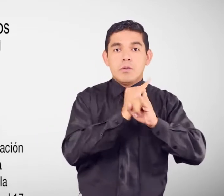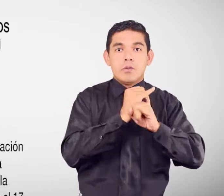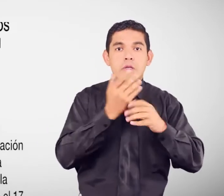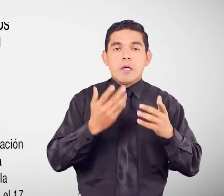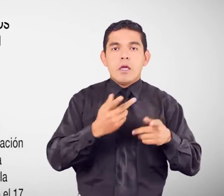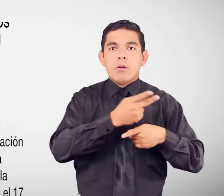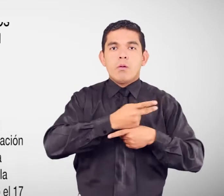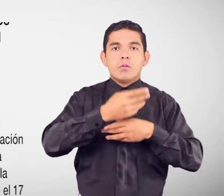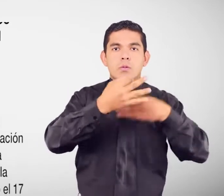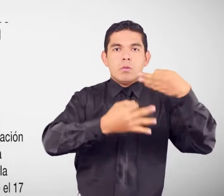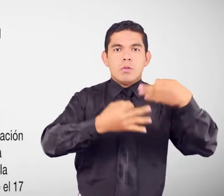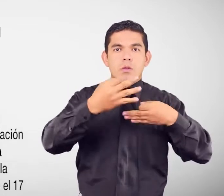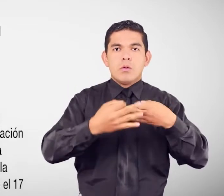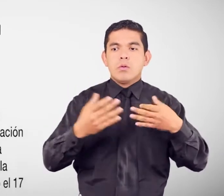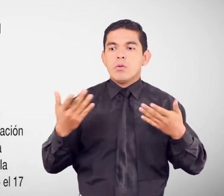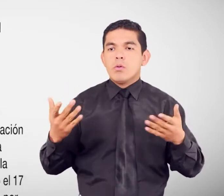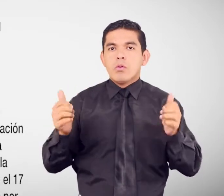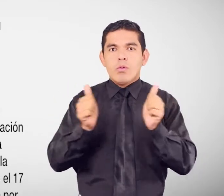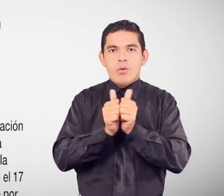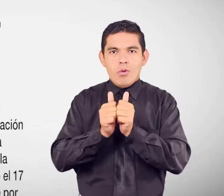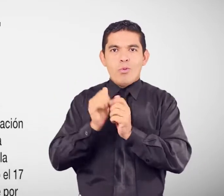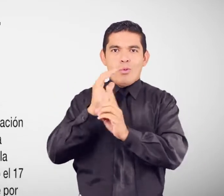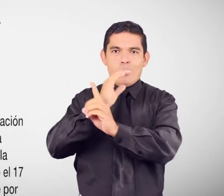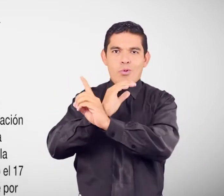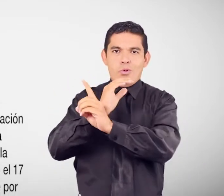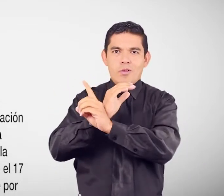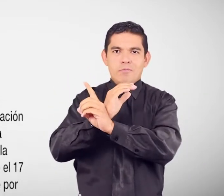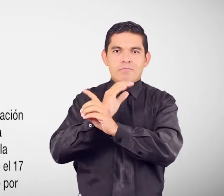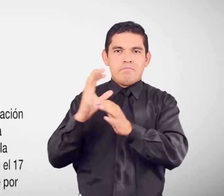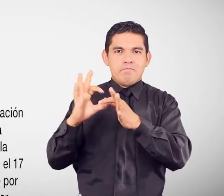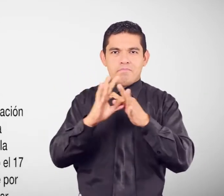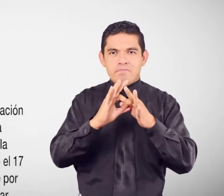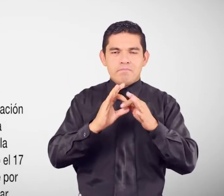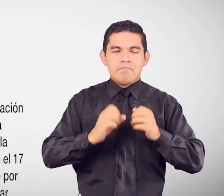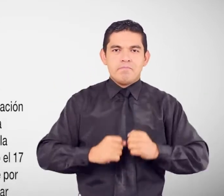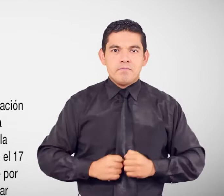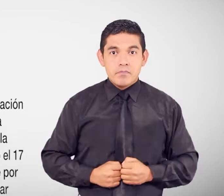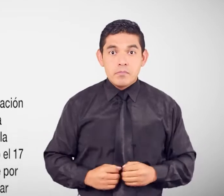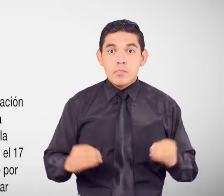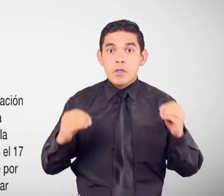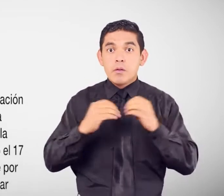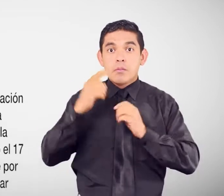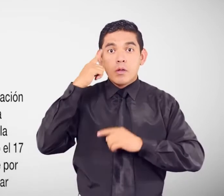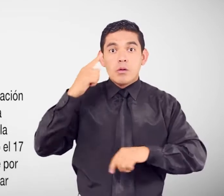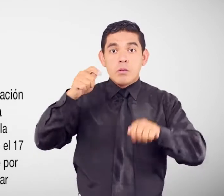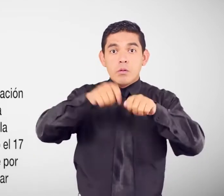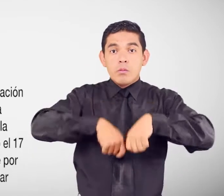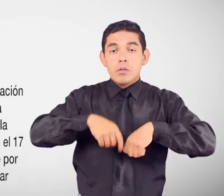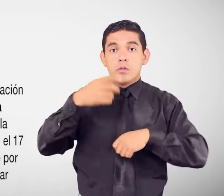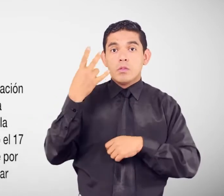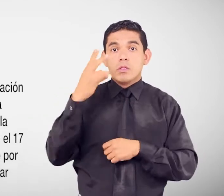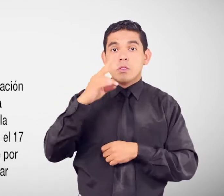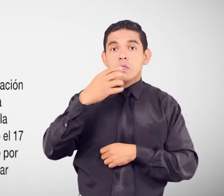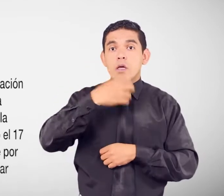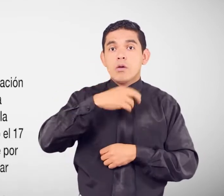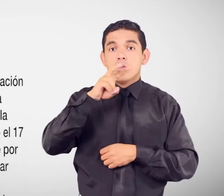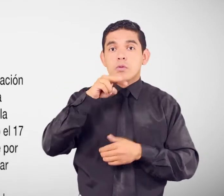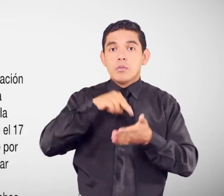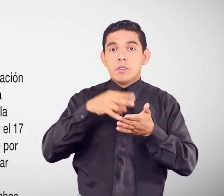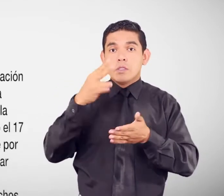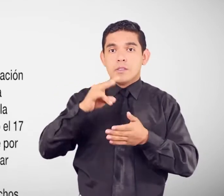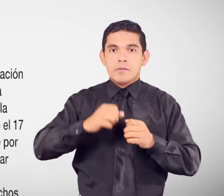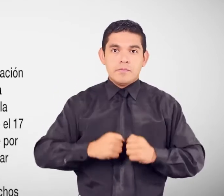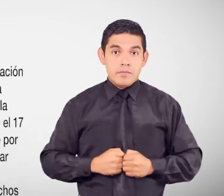Consejo de la Judicatura y el Consejo Nacional para la Igualdad de Discapacidades, suscrito el 17 de agosto de 2017,